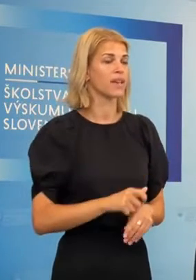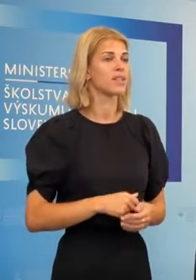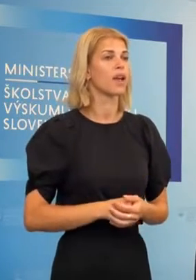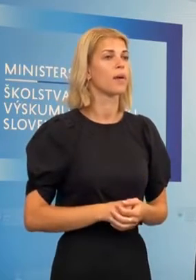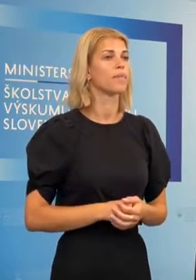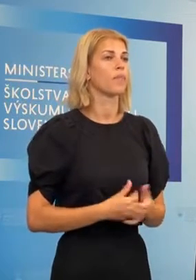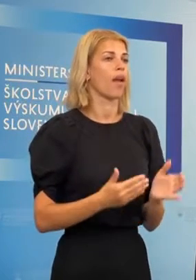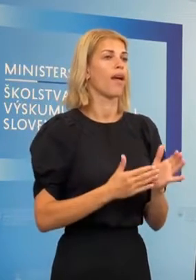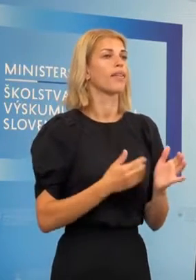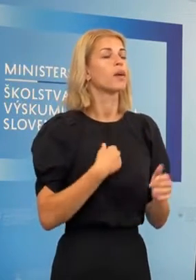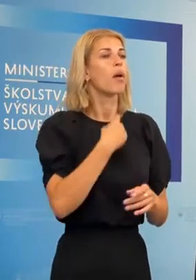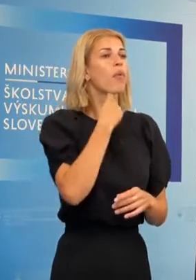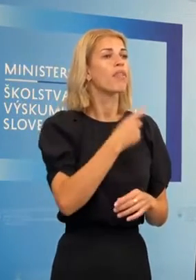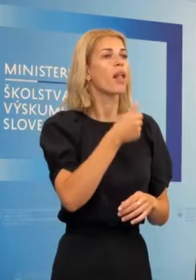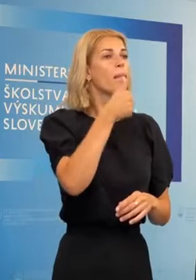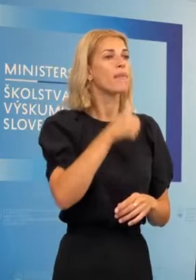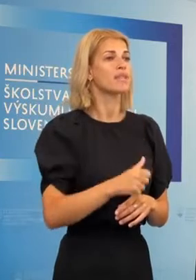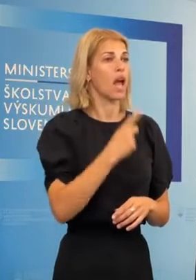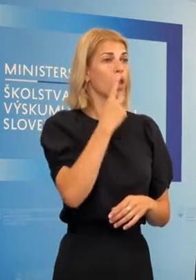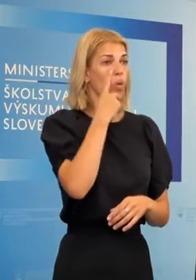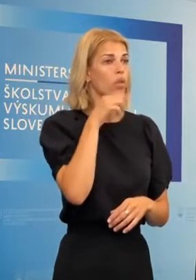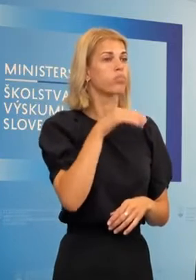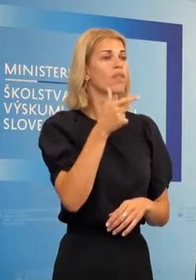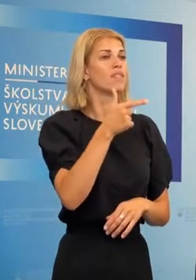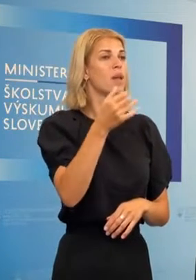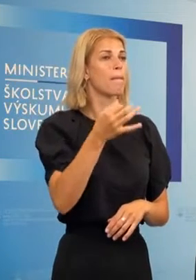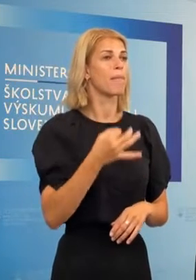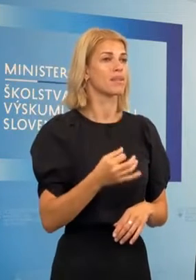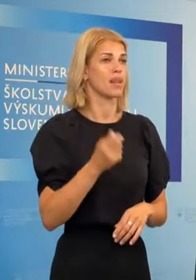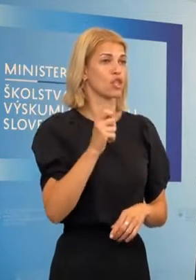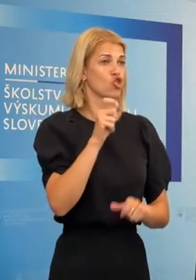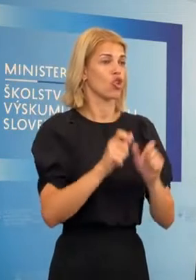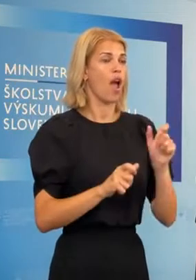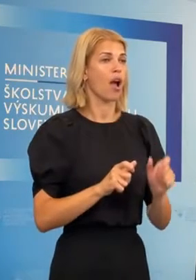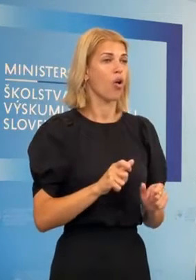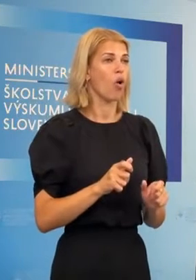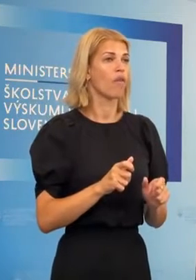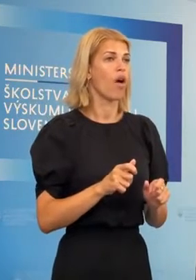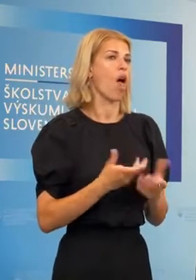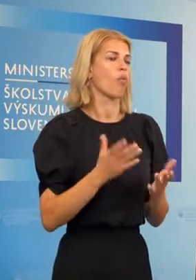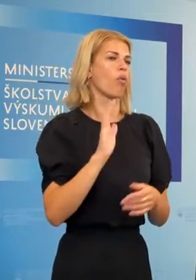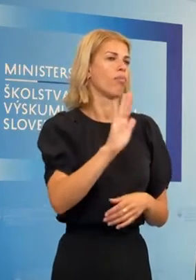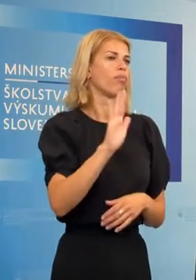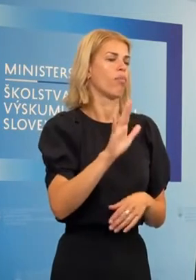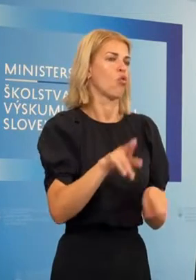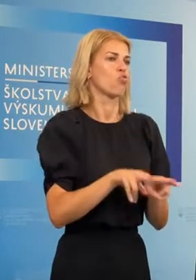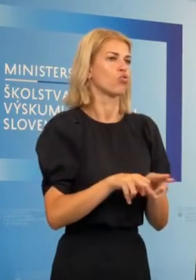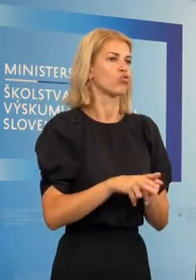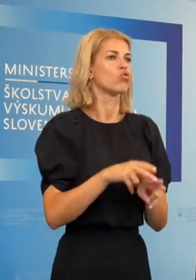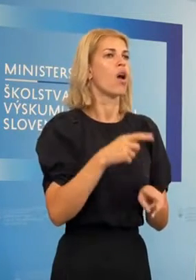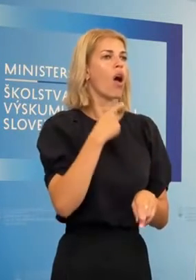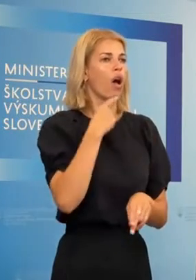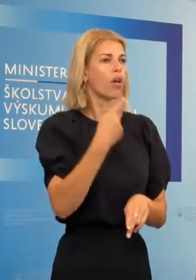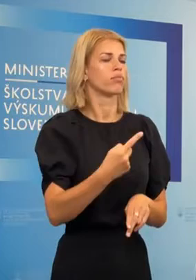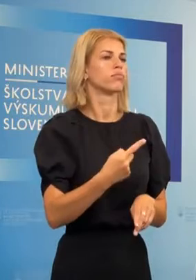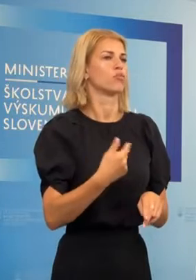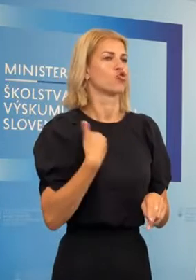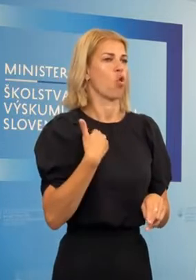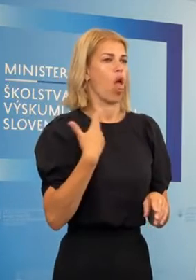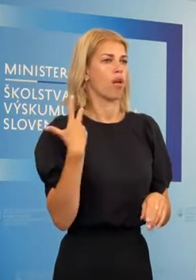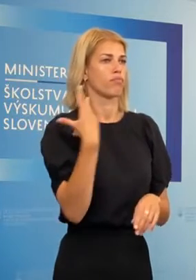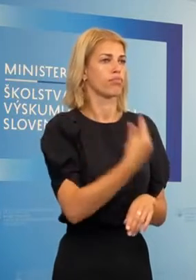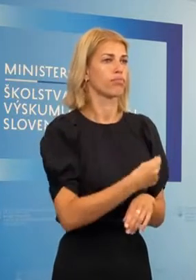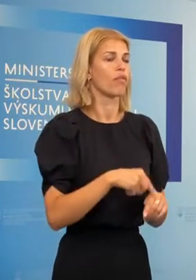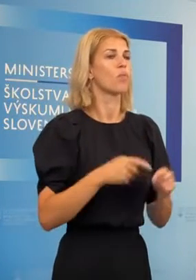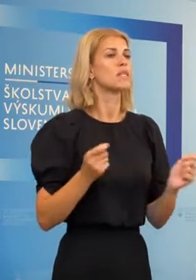tiež povedať, že za mesiac júň nám 20 % žiakov alebo teda ich zákonných zástupcov deklarovalo, odišlo zo škôl s tým, že už